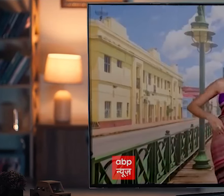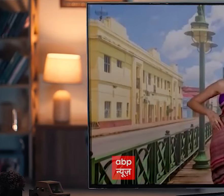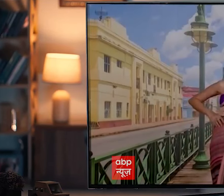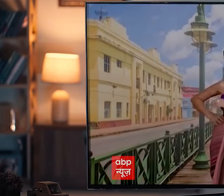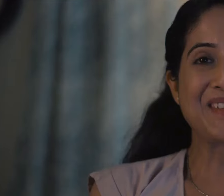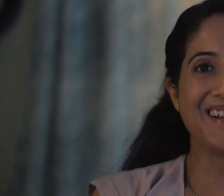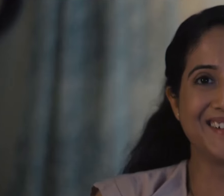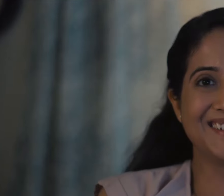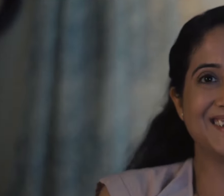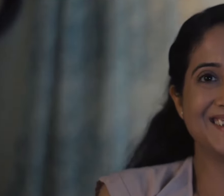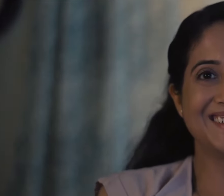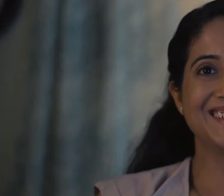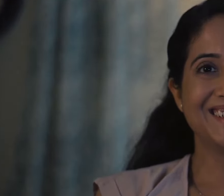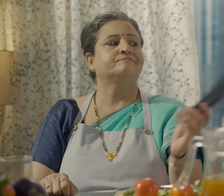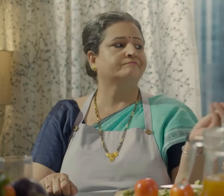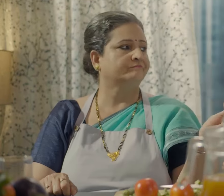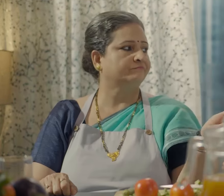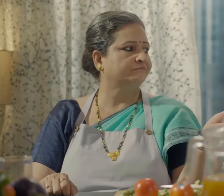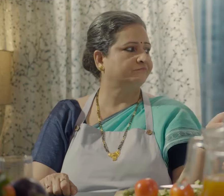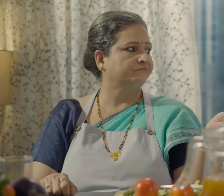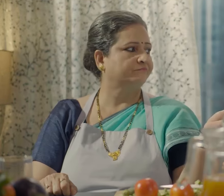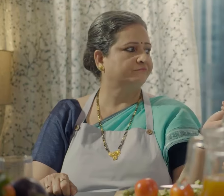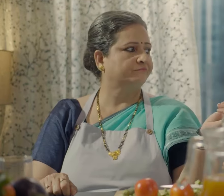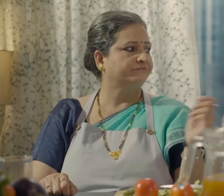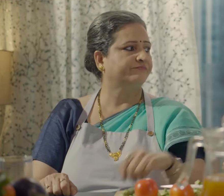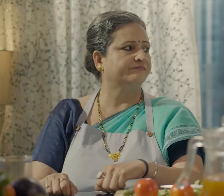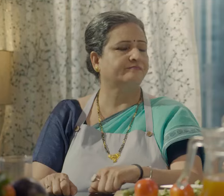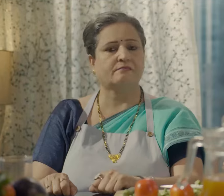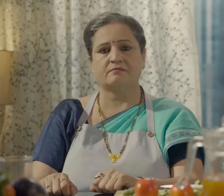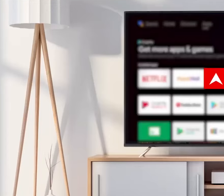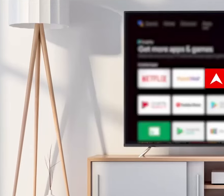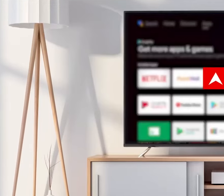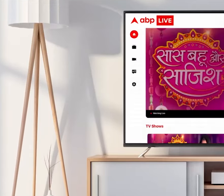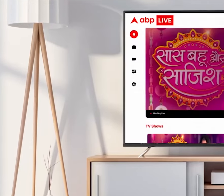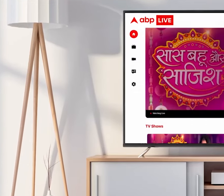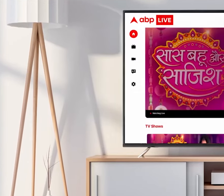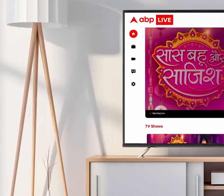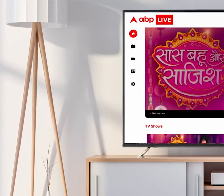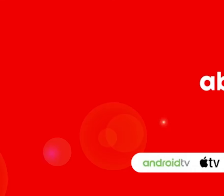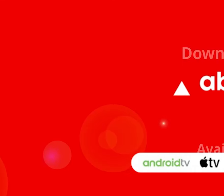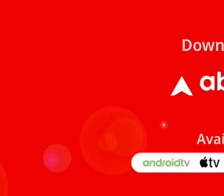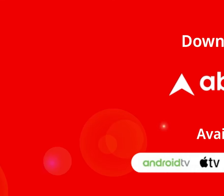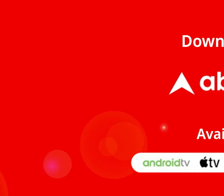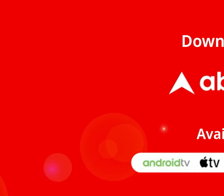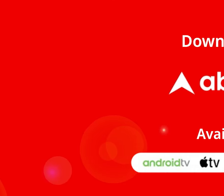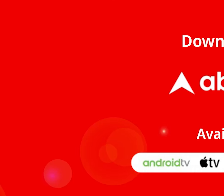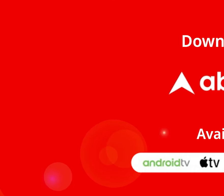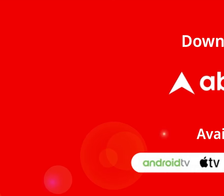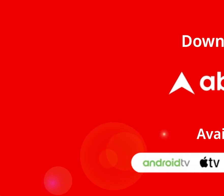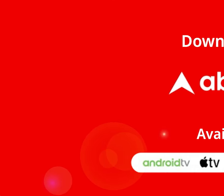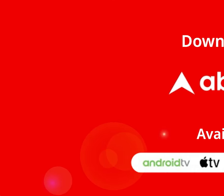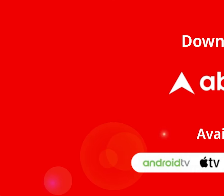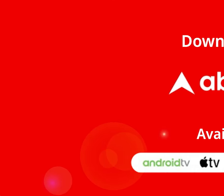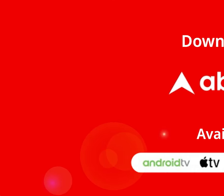टाइम पे आउन इनकी तरह आप भी देगे अपना फेवरिट शो अपने टाइम पर और डाउनलोड कीजिए एबीपी लाइव आप